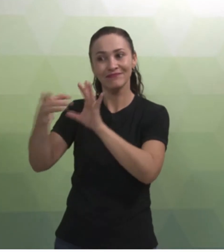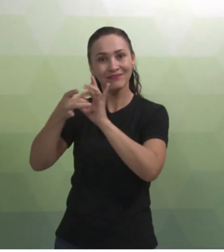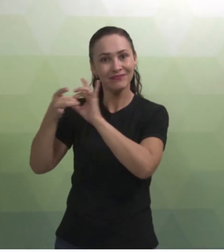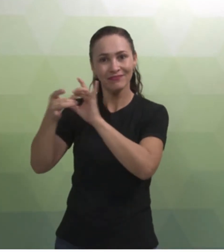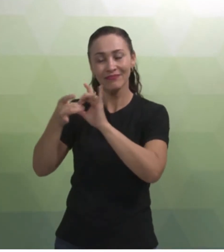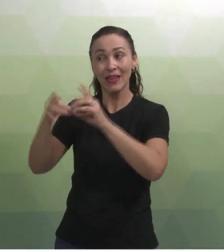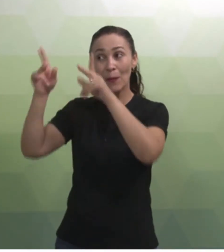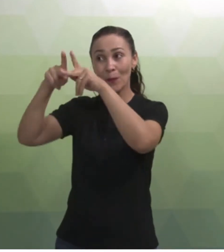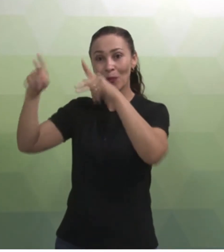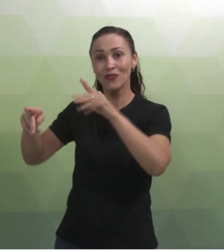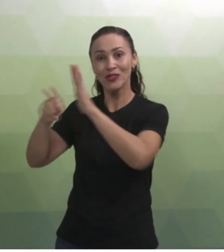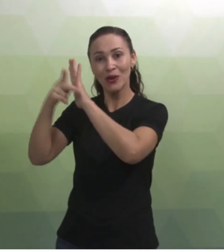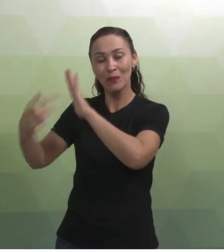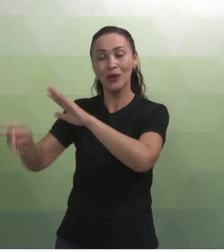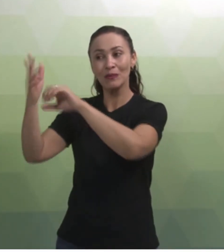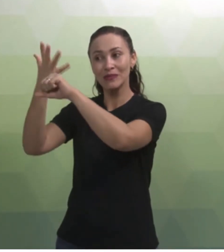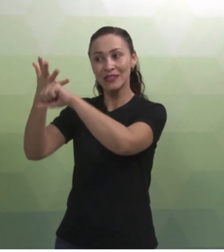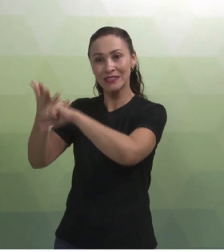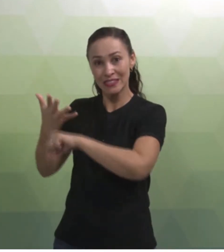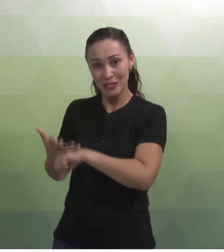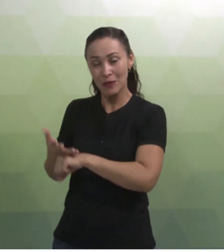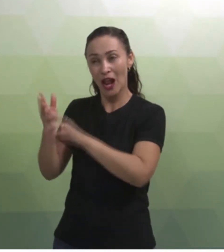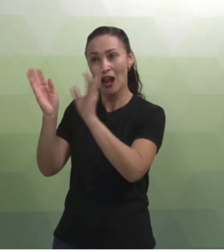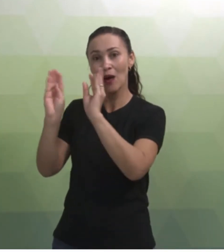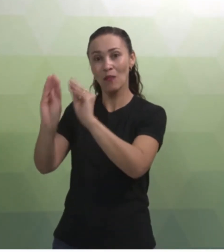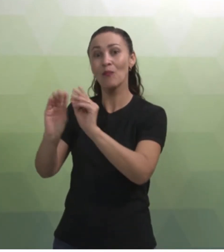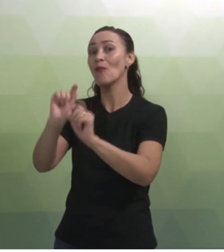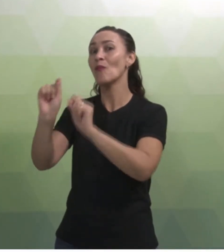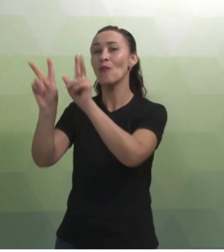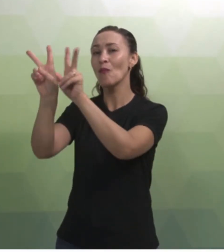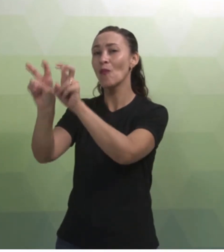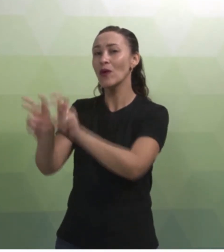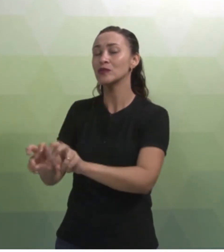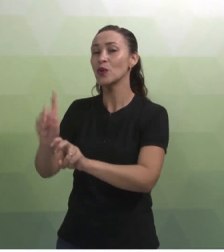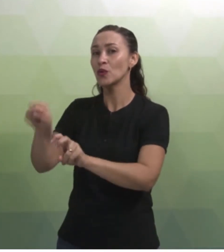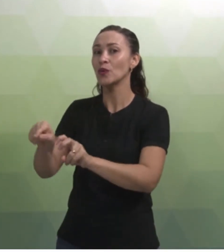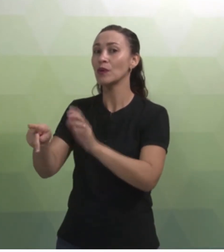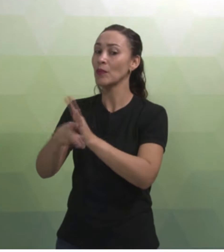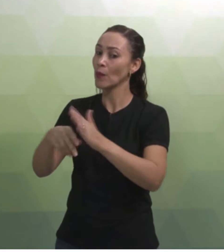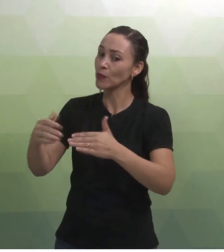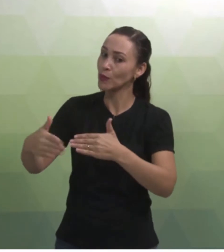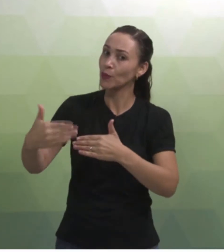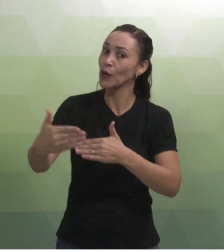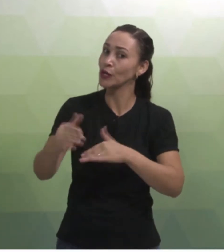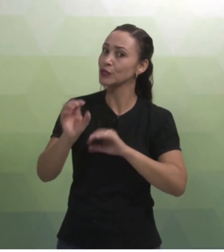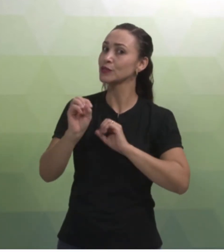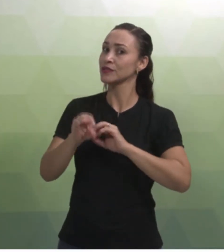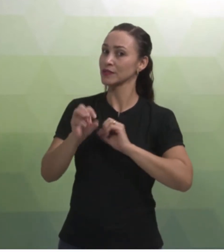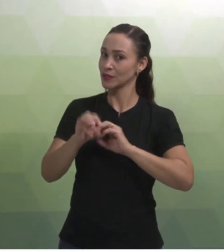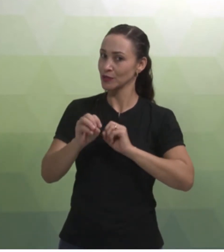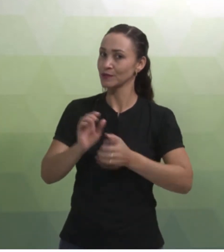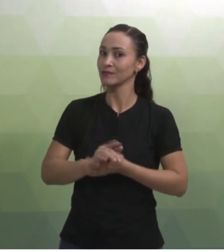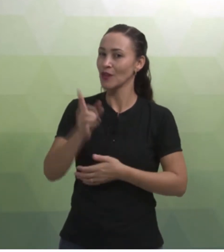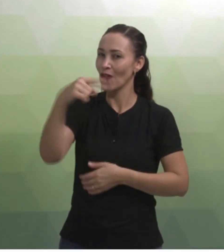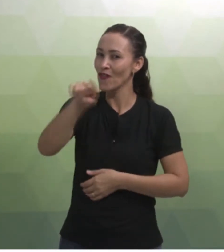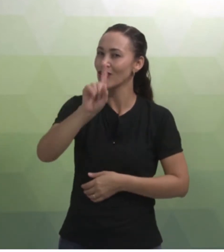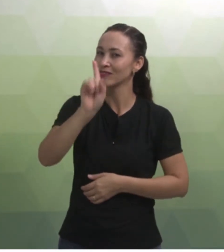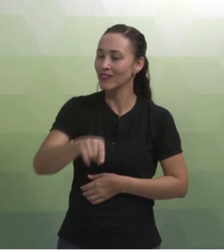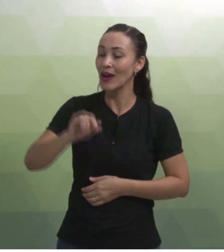disciplinas, ela está colocando para vocês a respeito desse processo de ensino. Então, vocês vão aproveitar esse material,